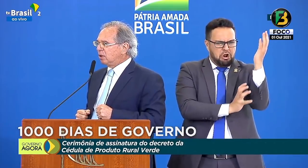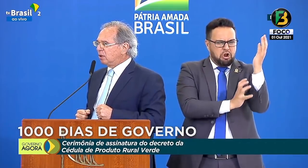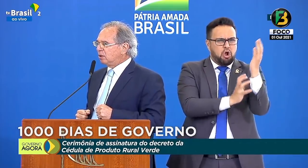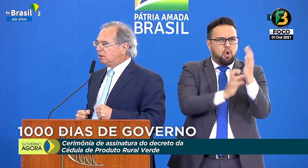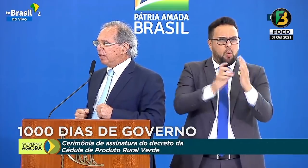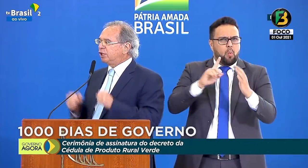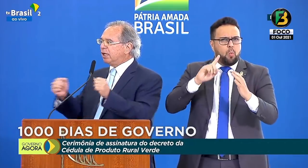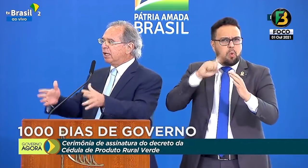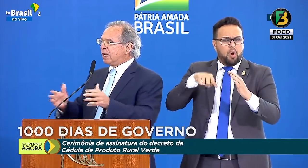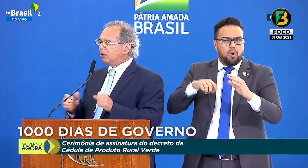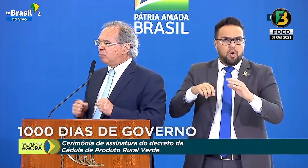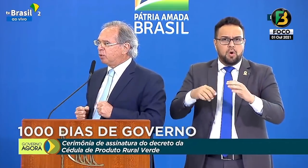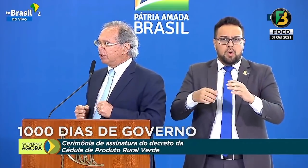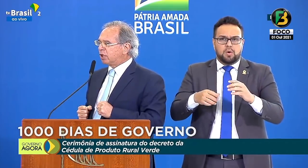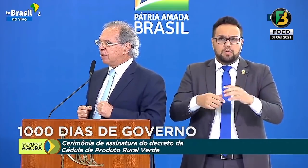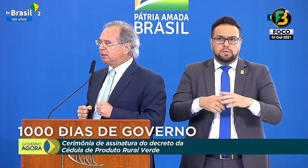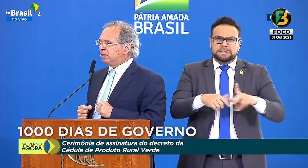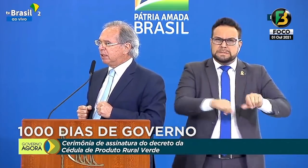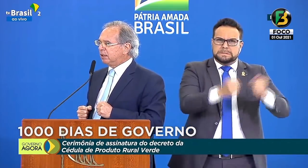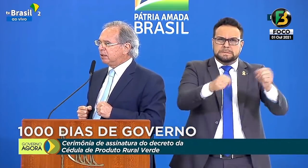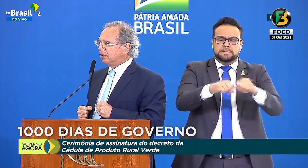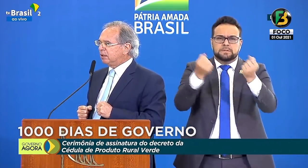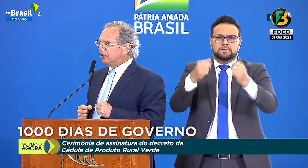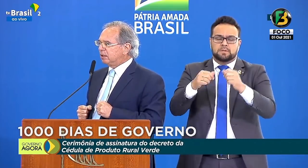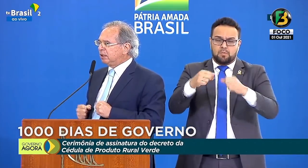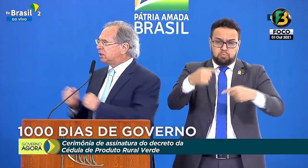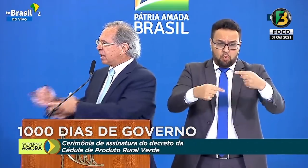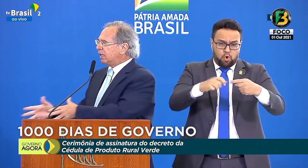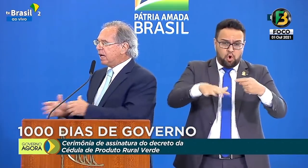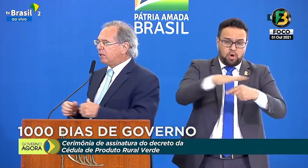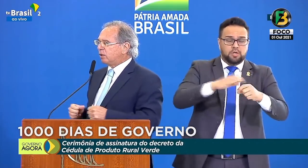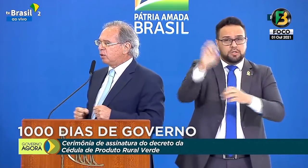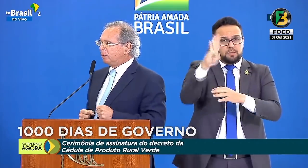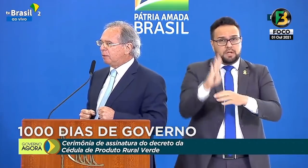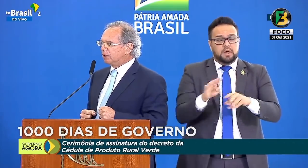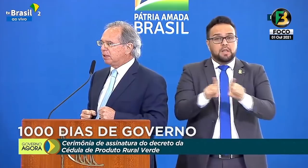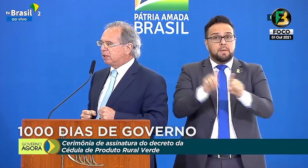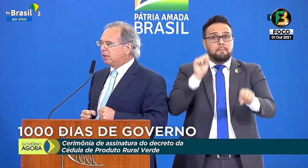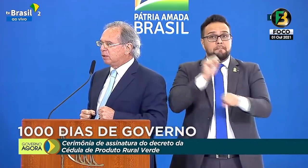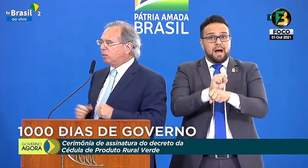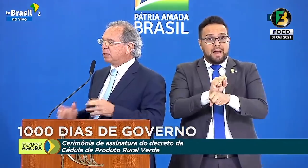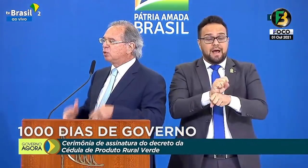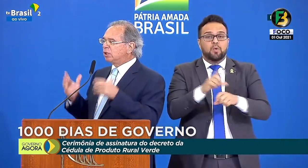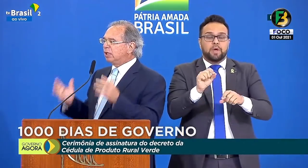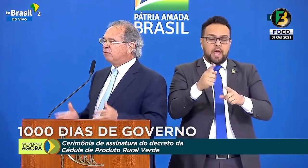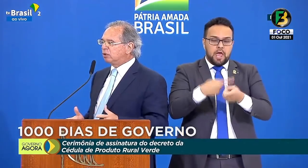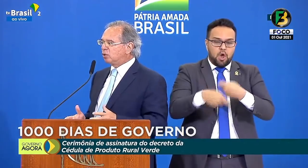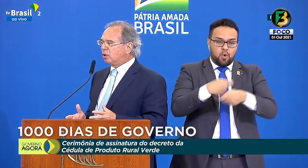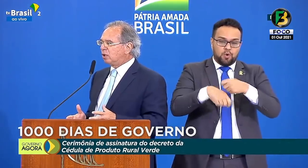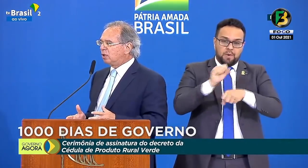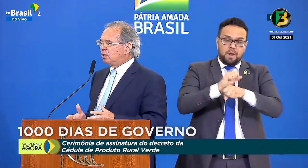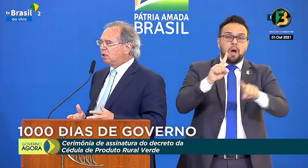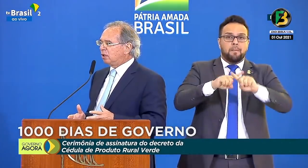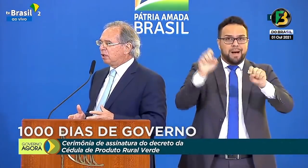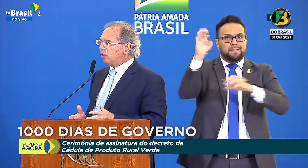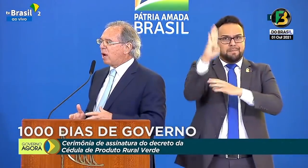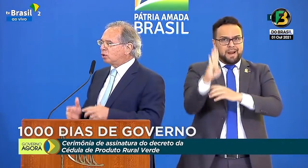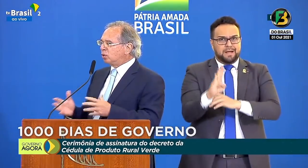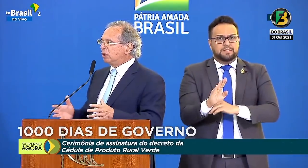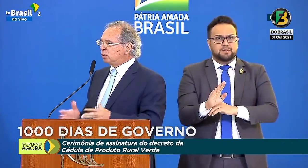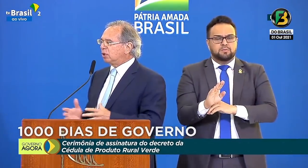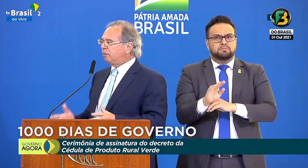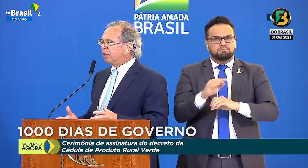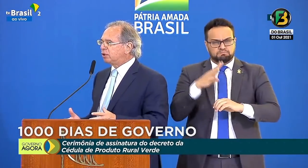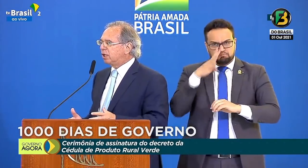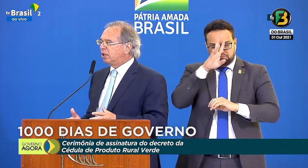degeneraram a política brasileira e estagnaram a economia brasileira. E o Brasil se levantou e